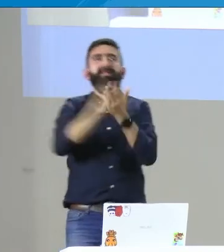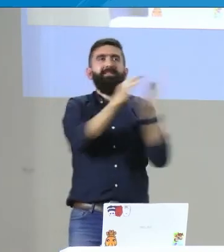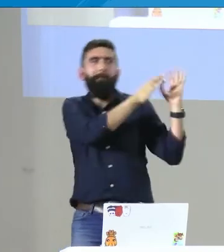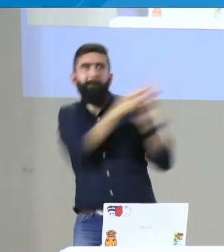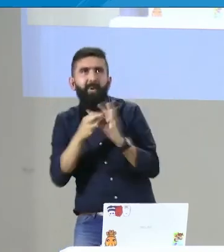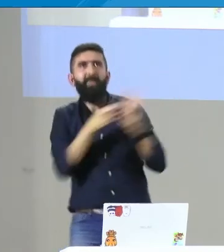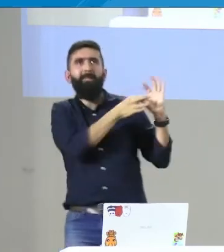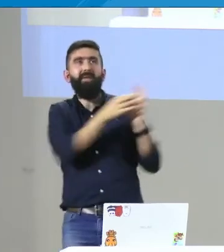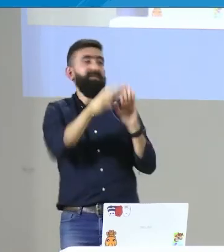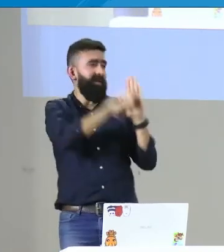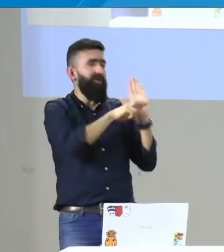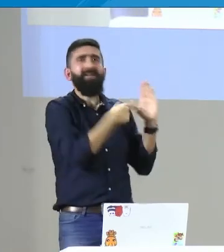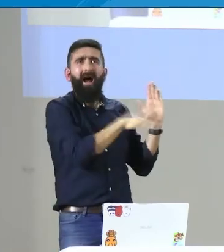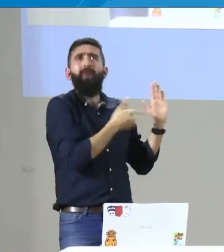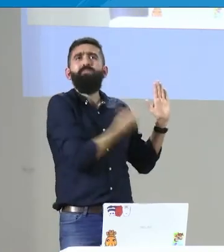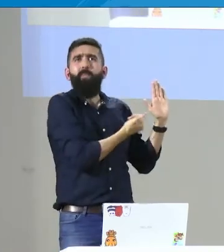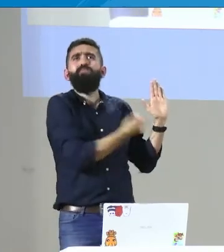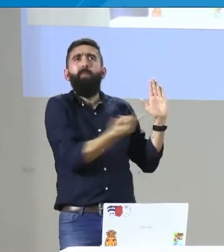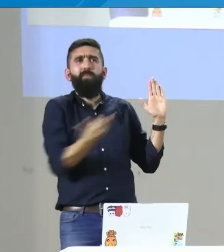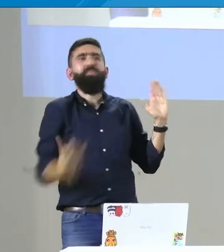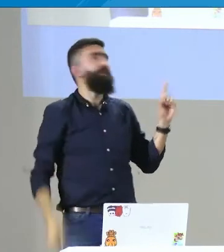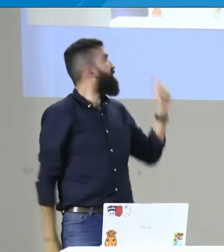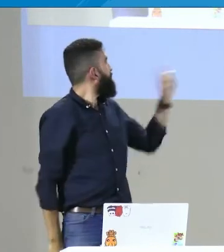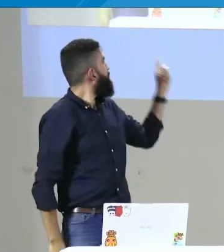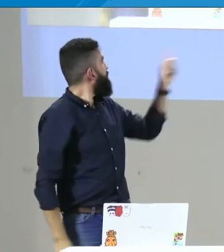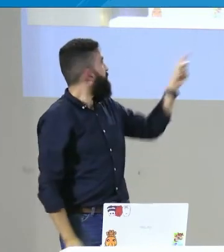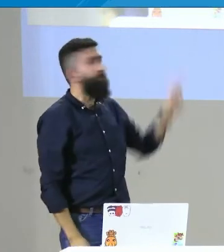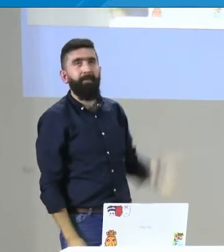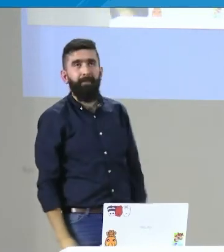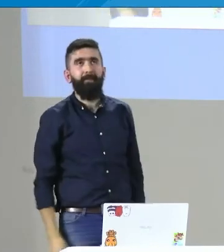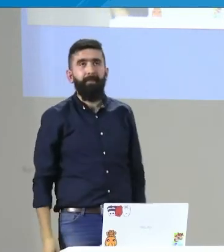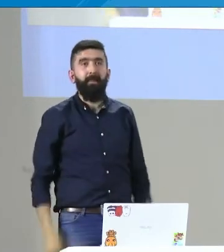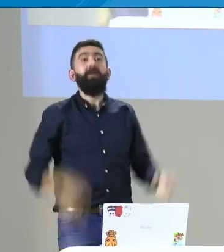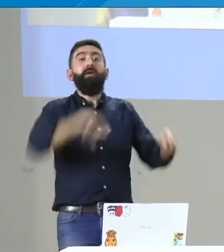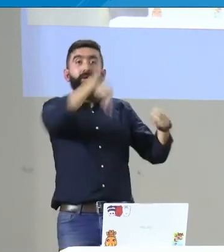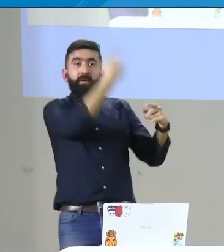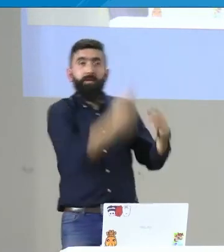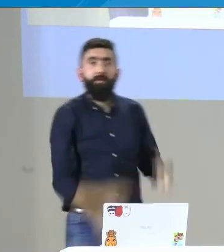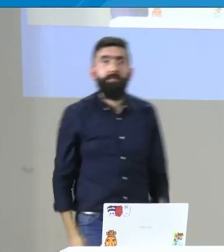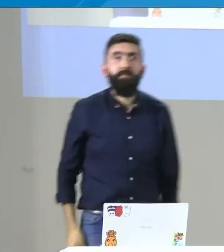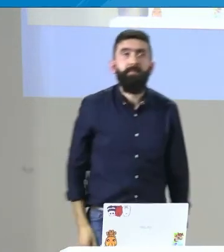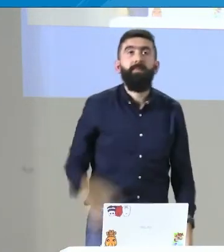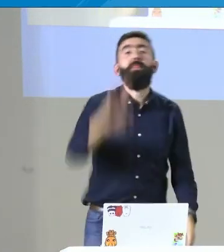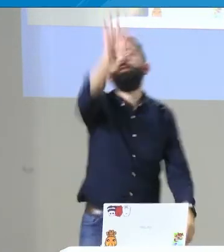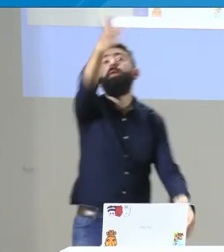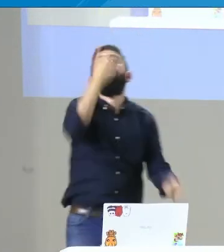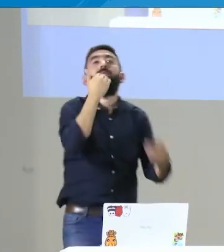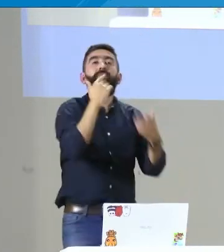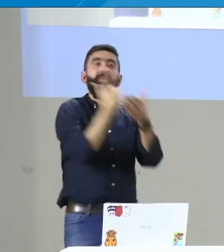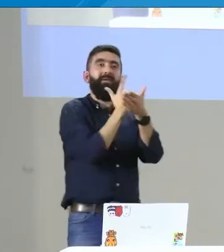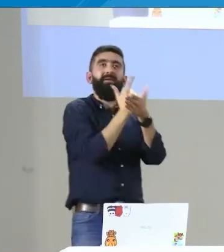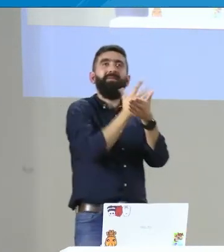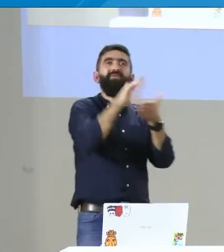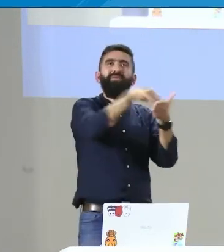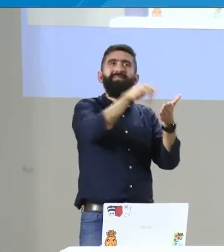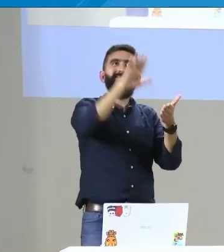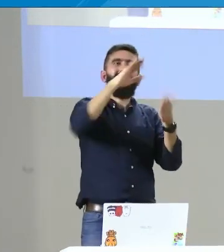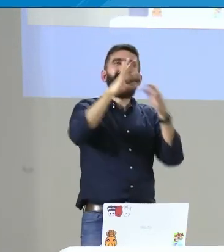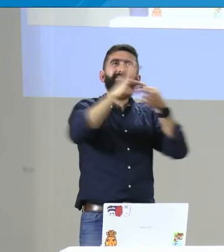hizo una recopilación acerca de la lengua y algunas cosas allí. Entonces, sí tenemos teorías. Estos son nuestros referentes iniciales para basar